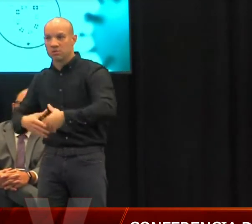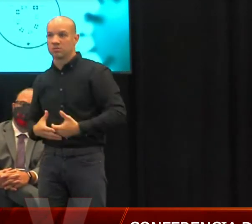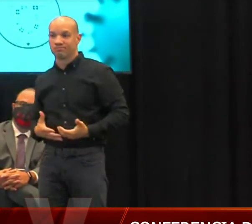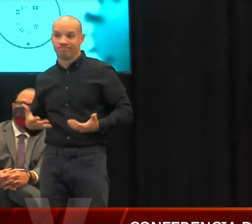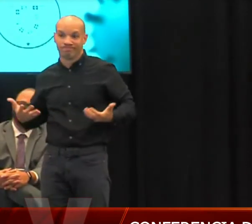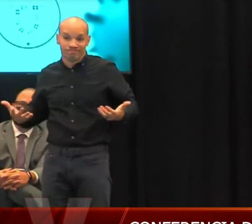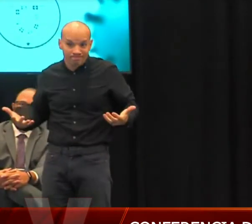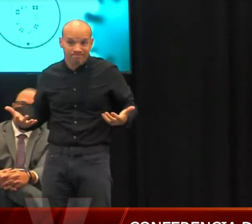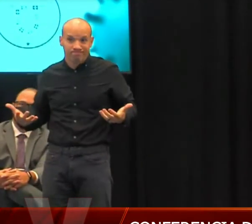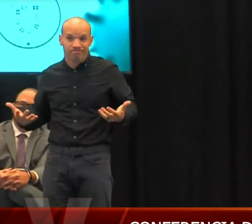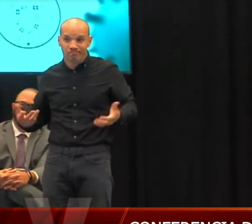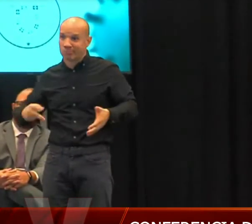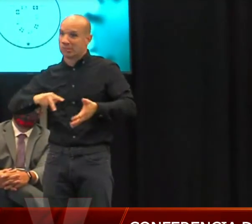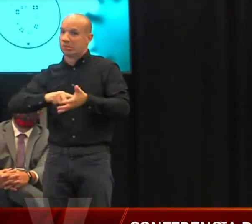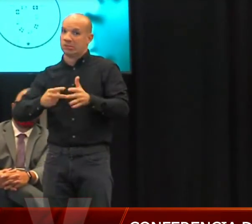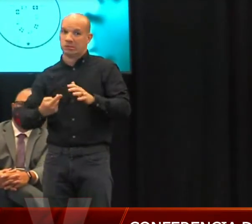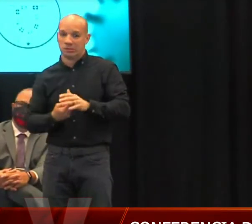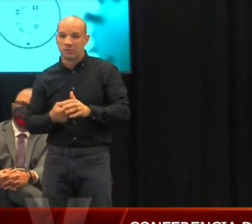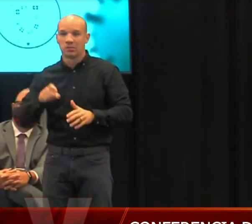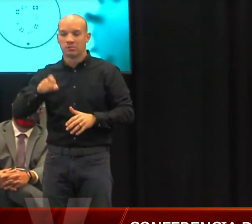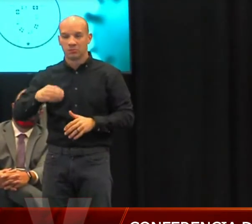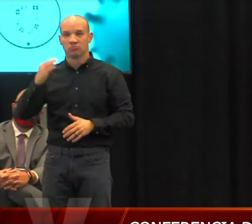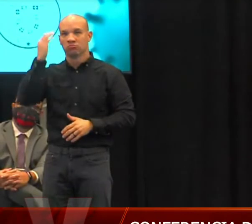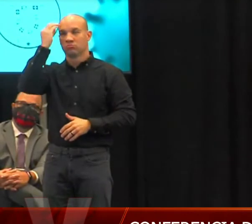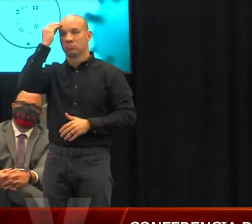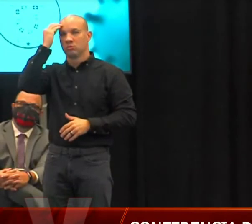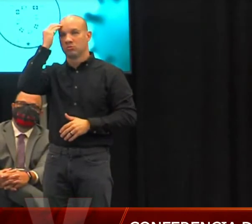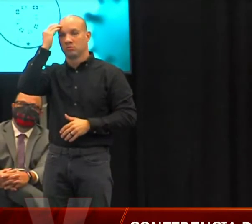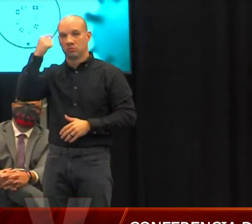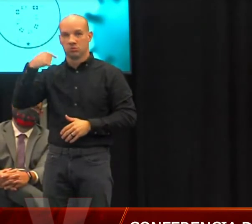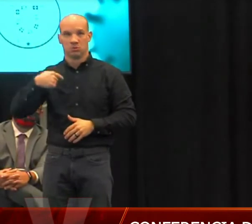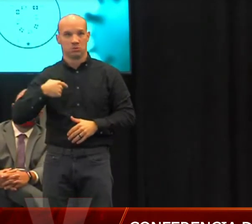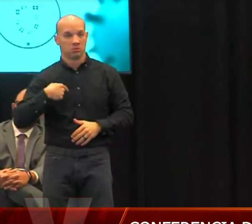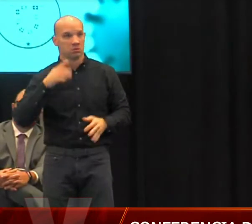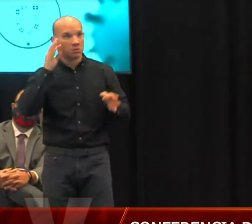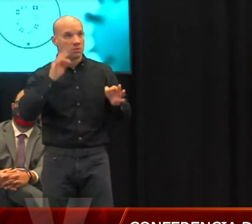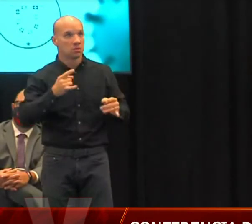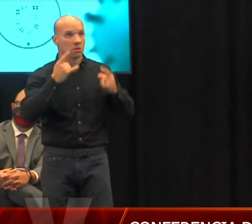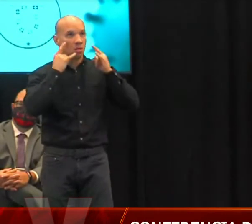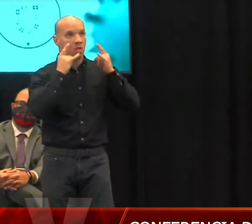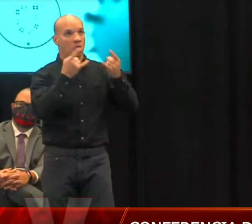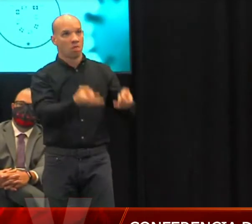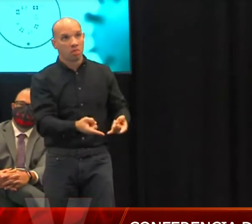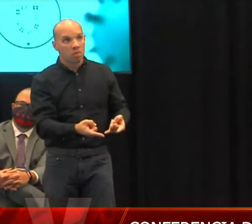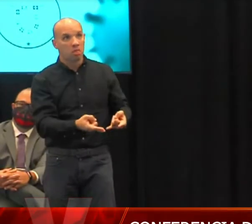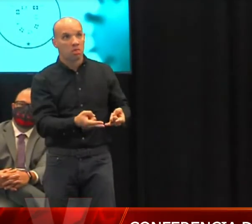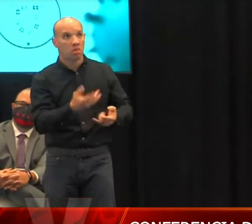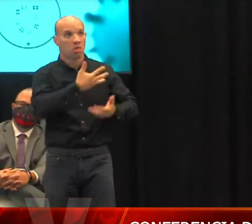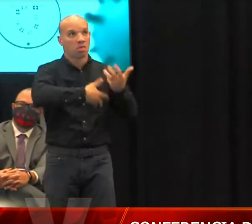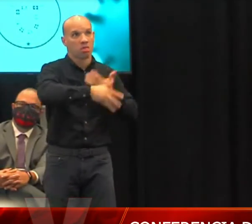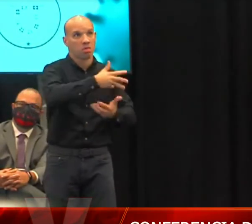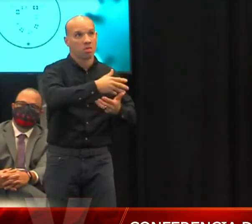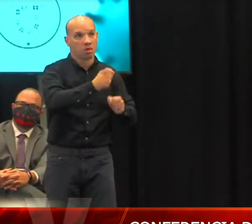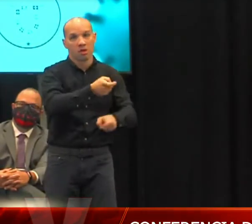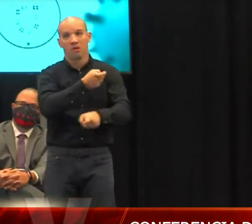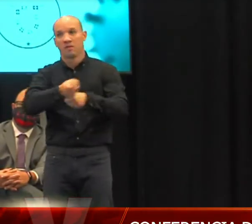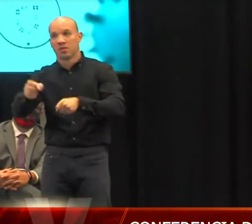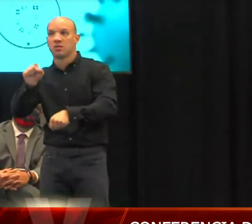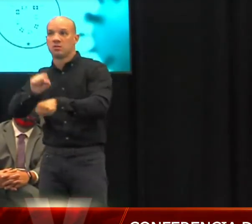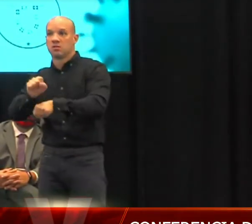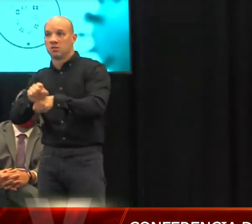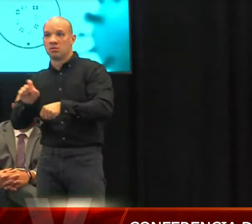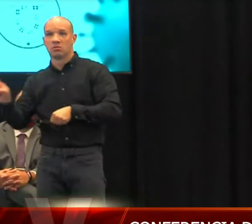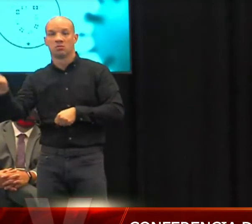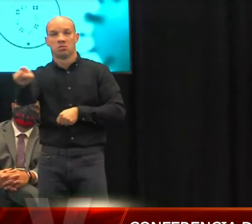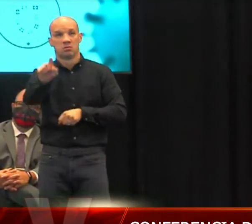Tenemos que tener conciencia sobre el impacto de todas nuestras decisiones, no solo en el tema del impacto médico, sino en el